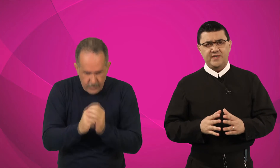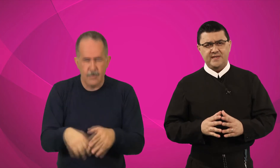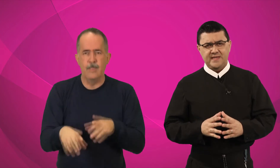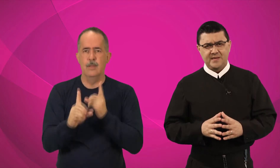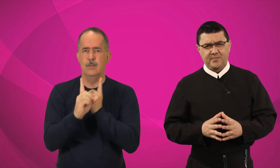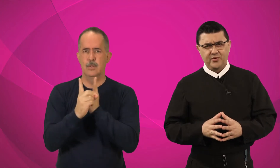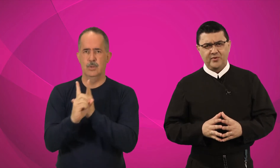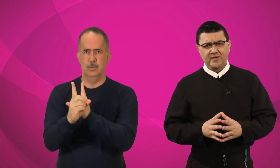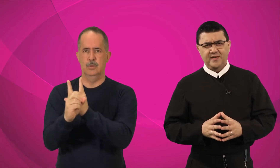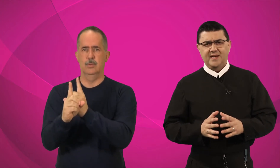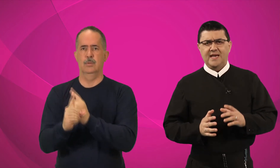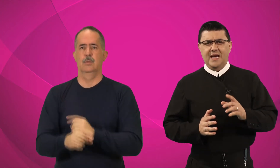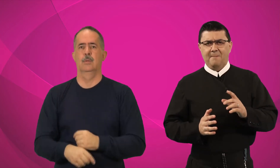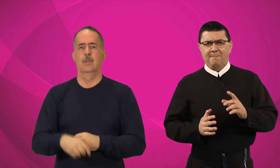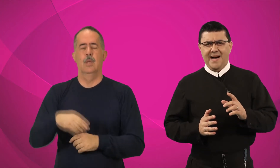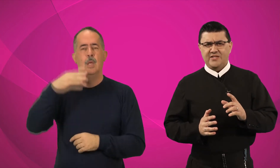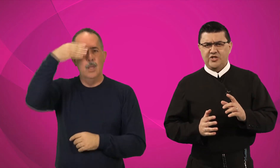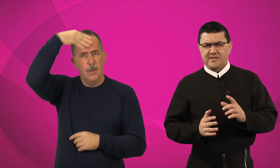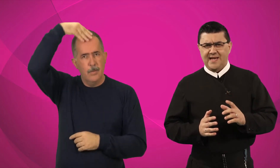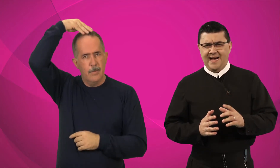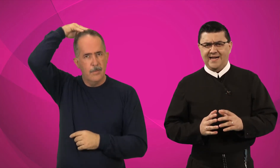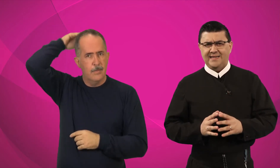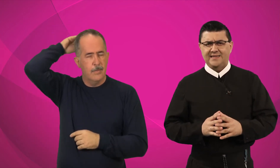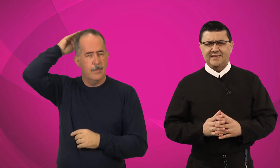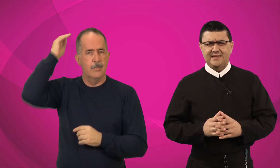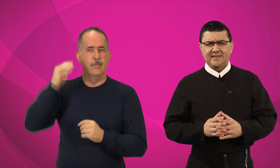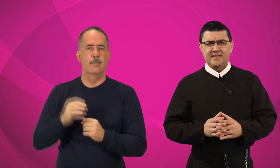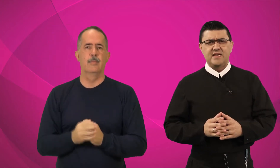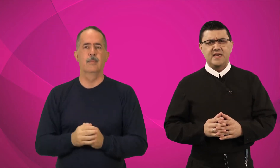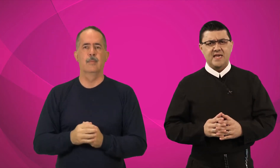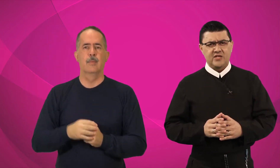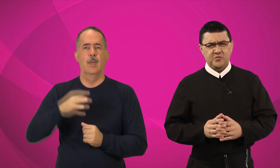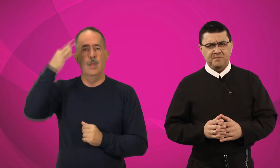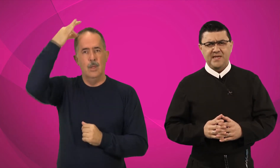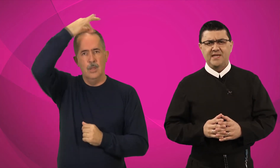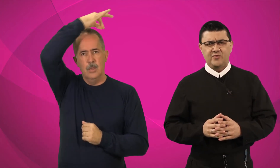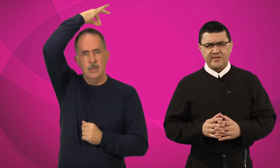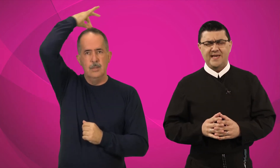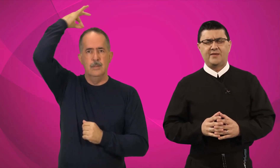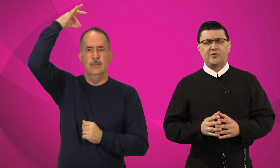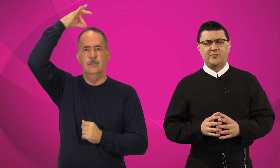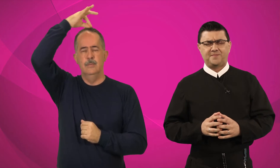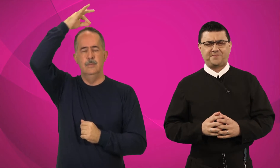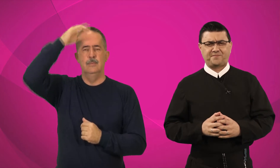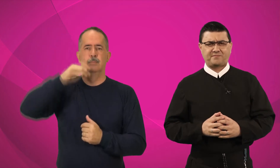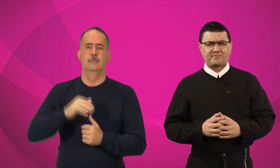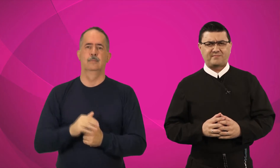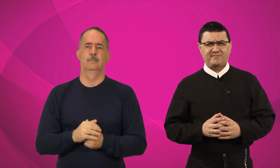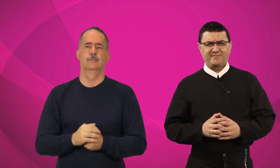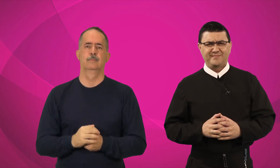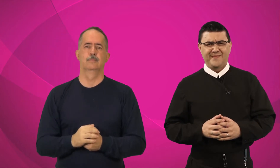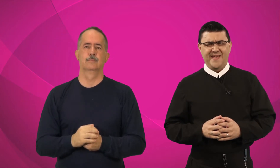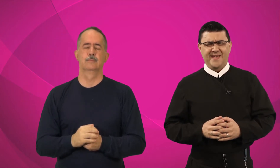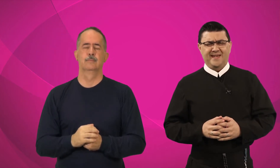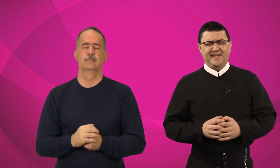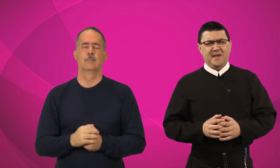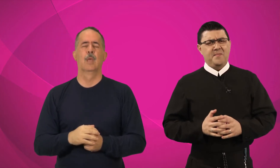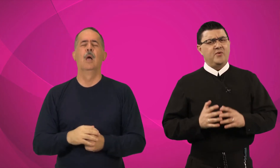discípulo, batizar, Espírito Santo. Meu